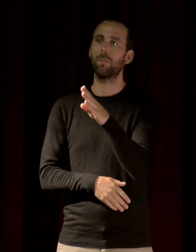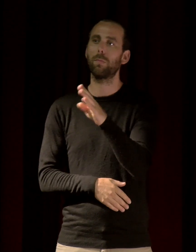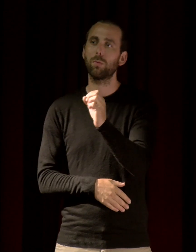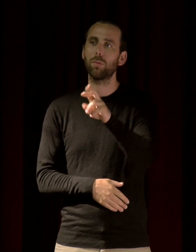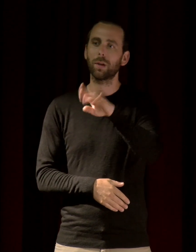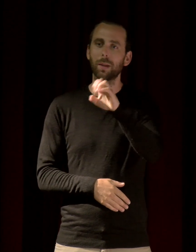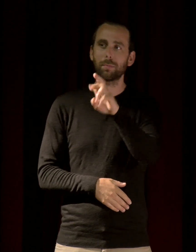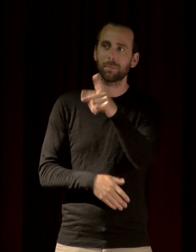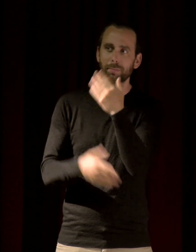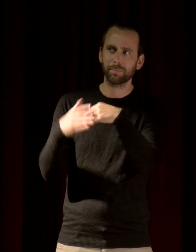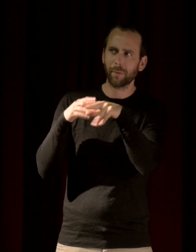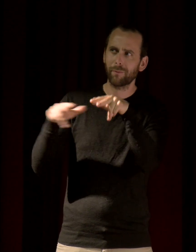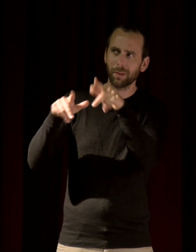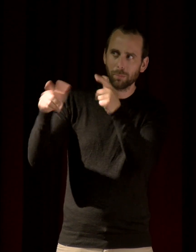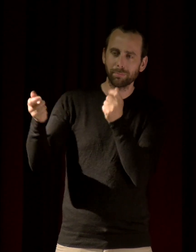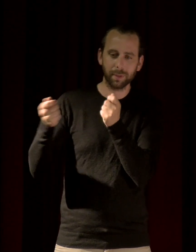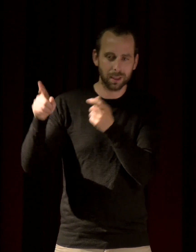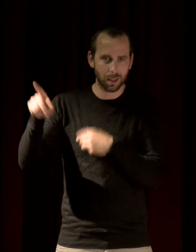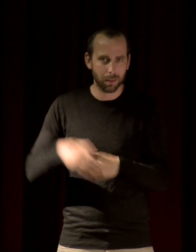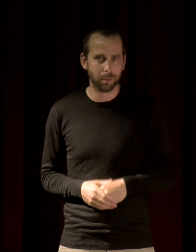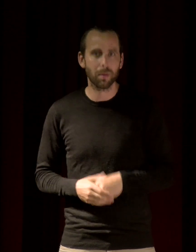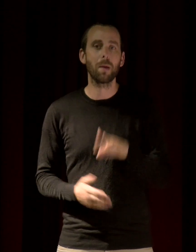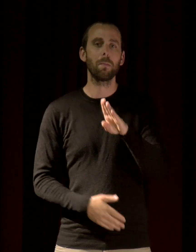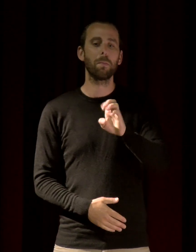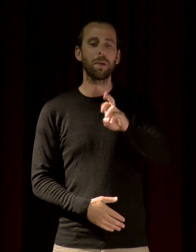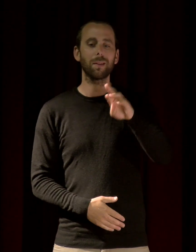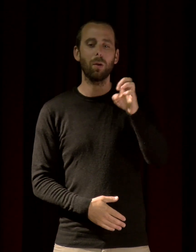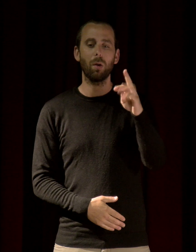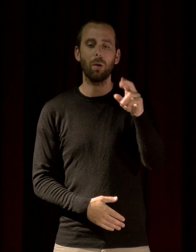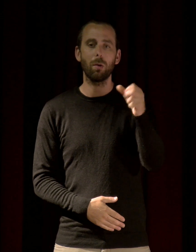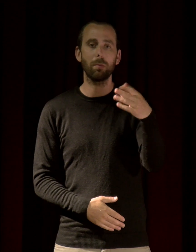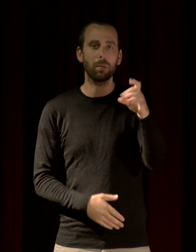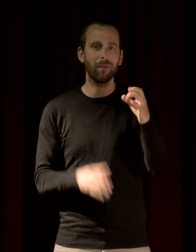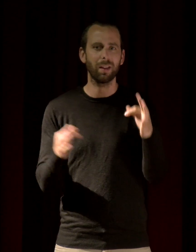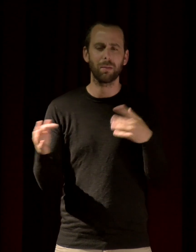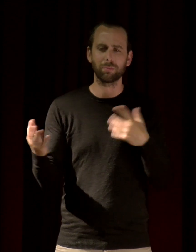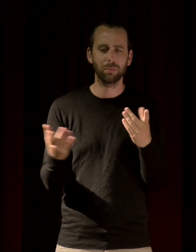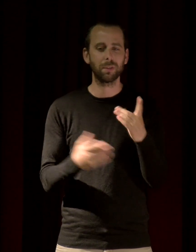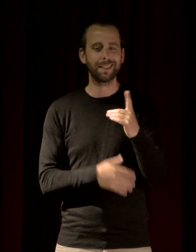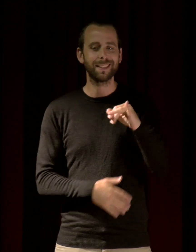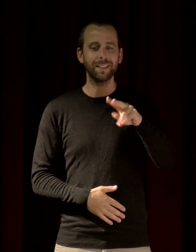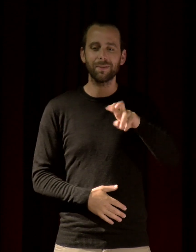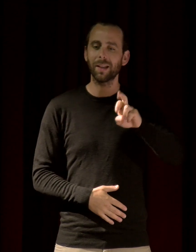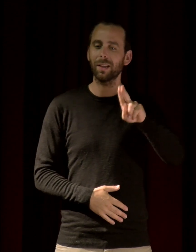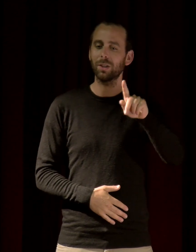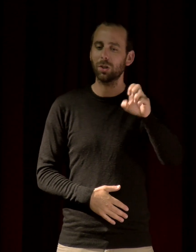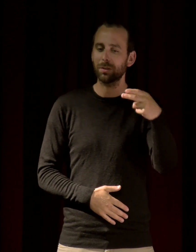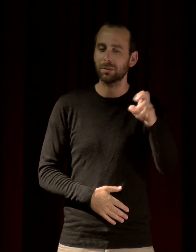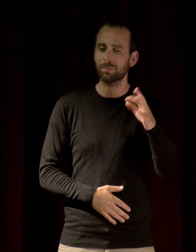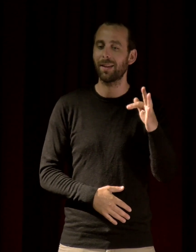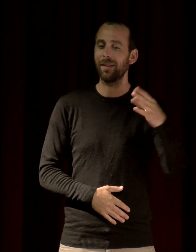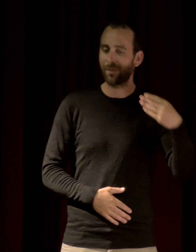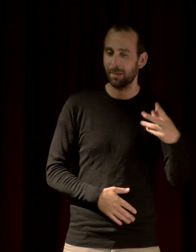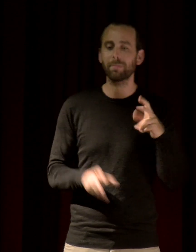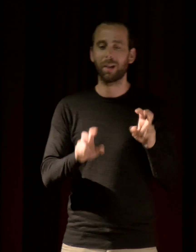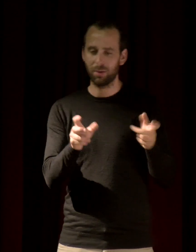Bruno Bertrand qui est du côté de Divergence FM et qui assure la diffusion en direct à la radio, à